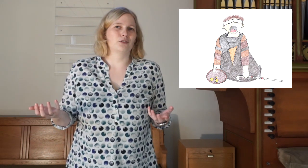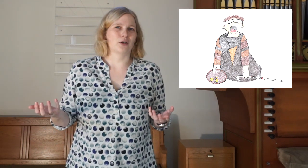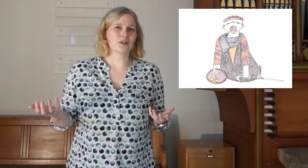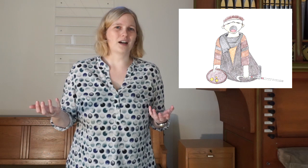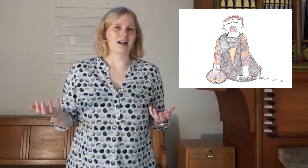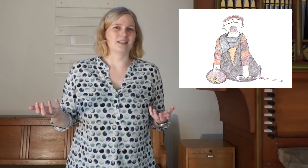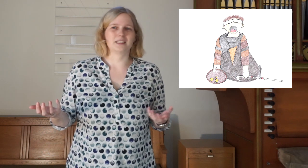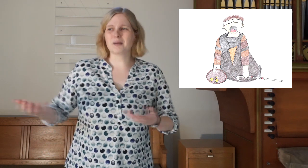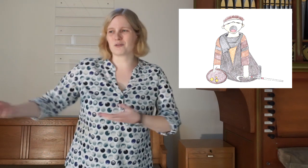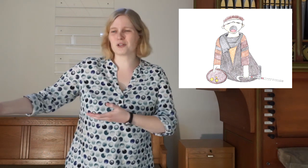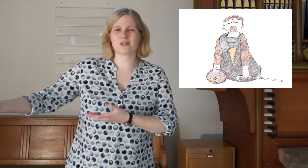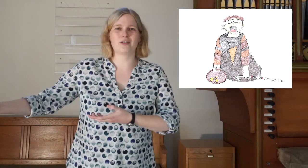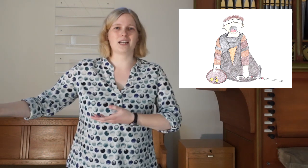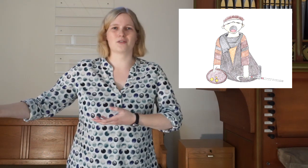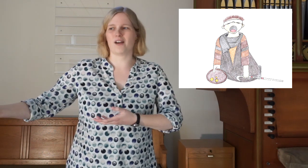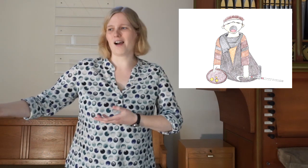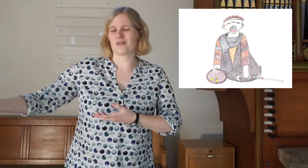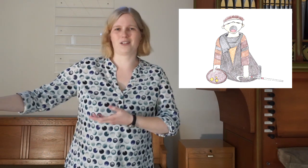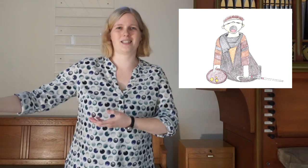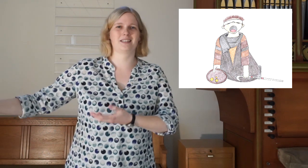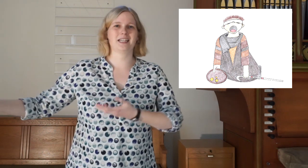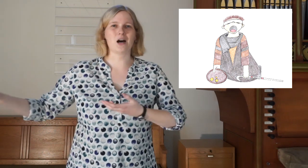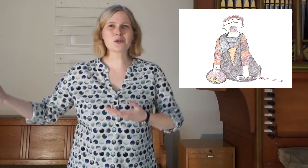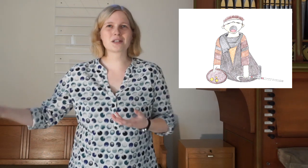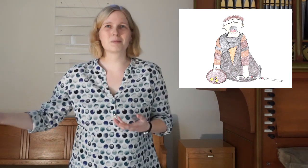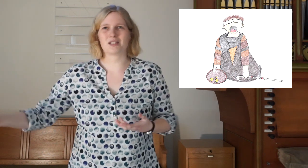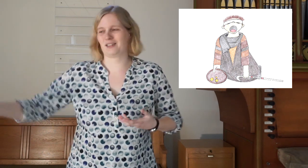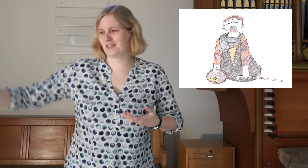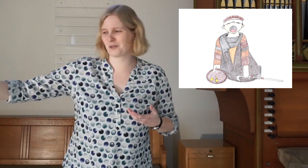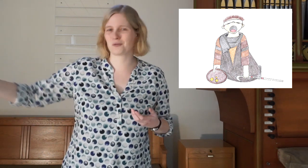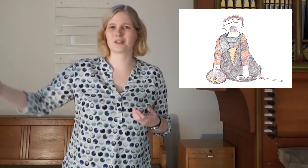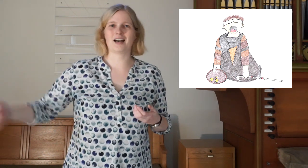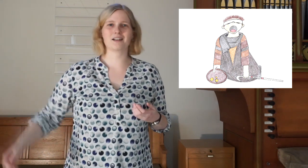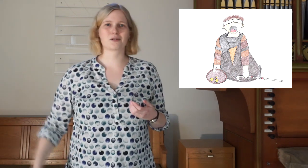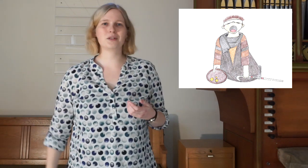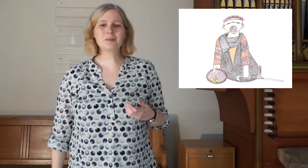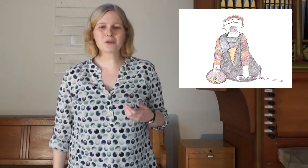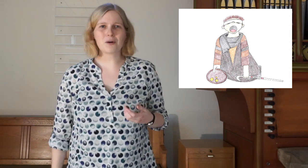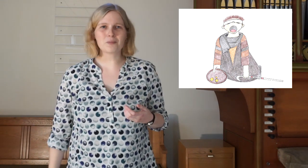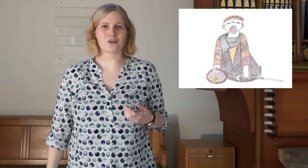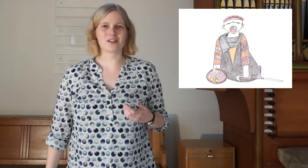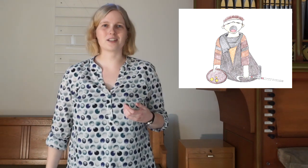verrückt gehalten. Niemand wusste, wer das war und was der sich rausnimmt, dass Jesus nun gerade zu ihm kommen sollte.